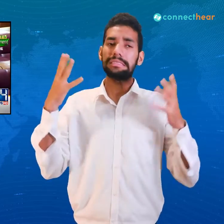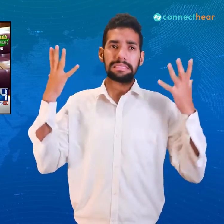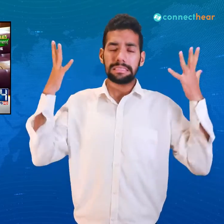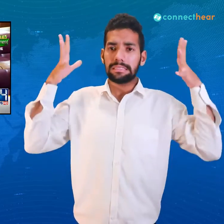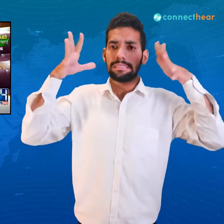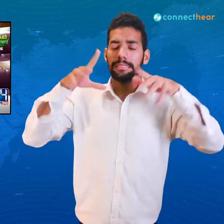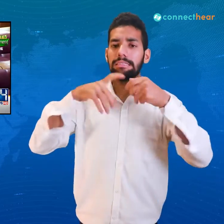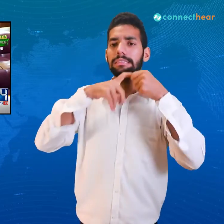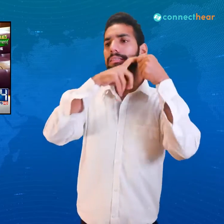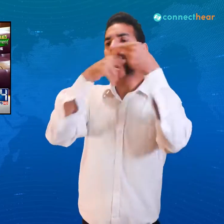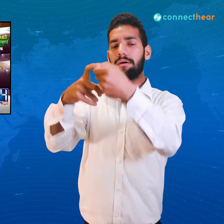لیکن ایک سوال